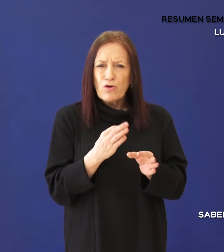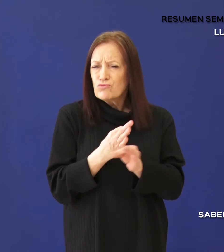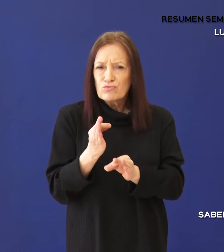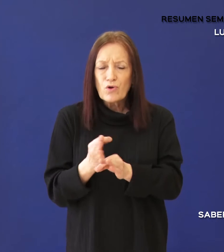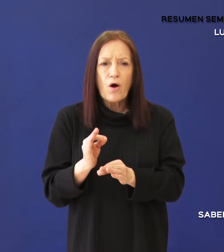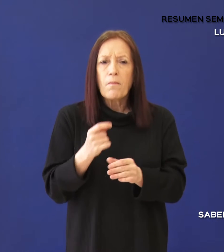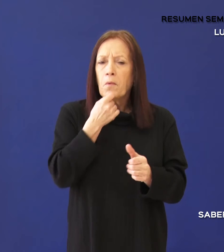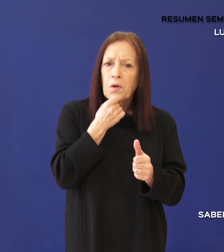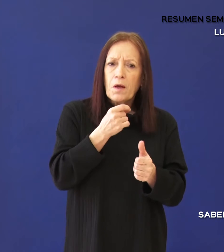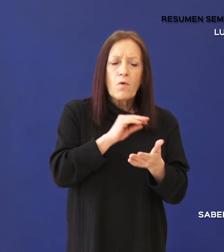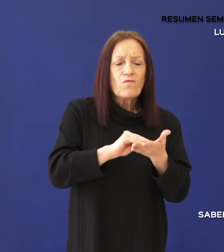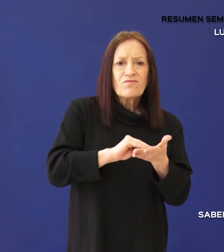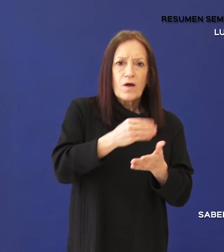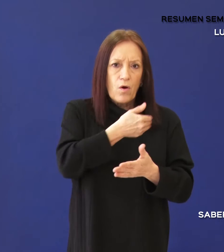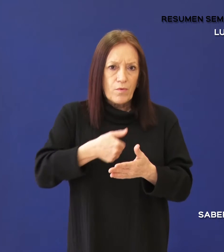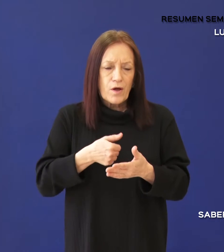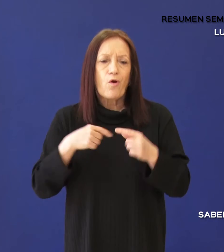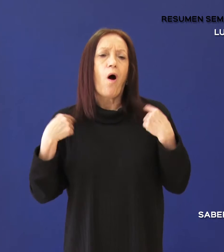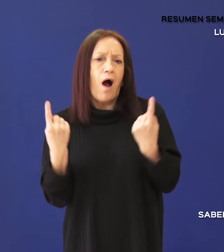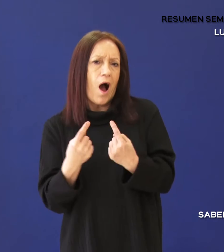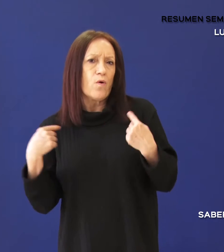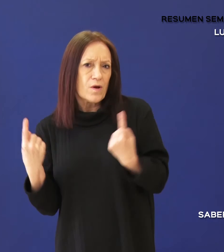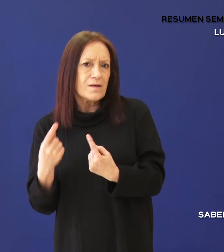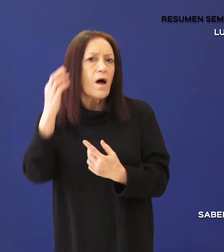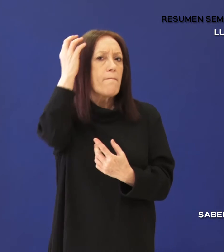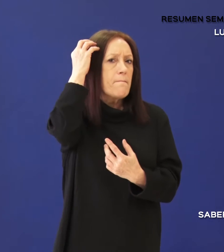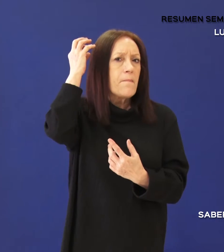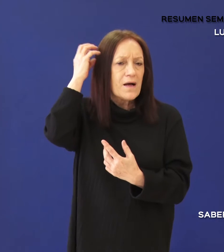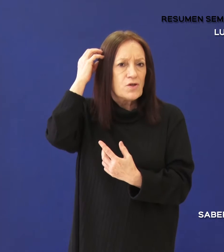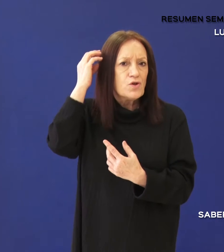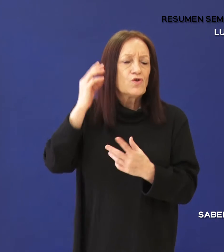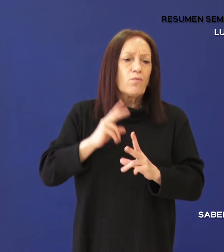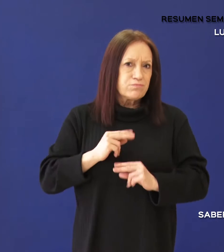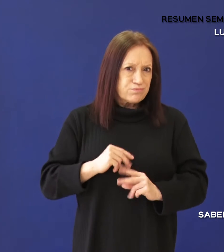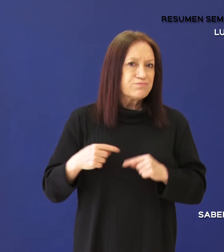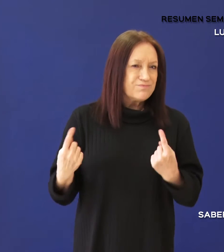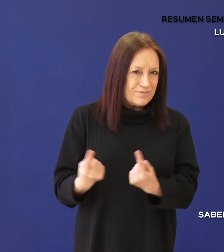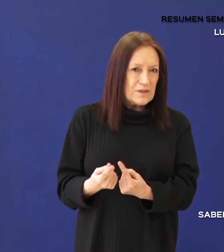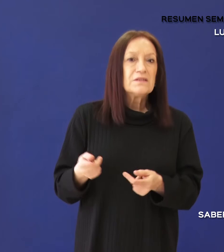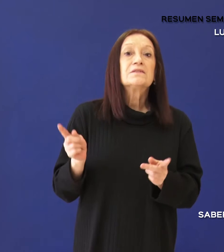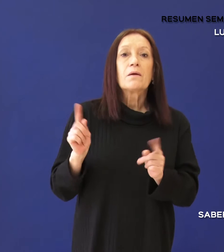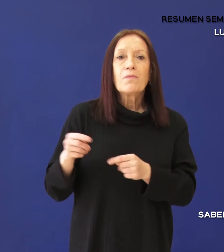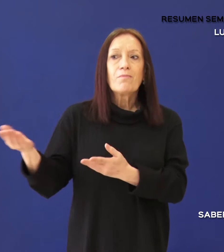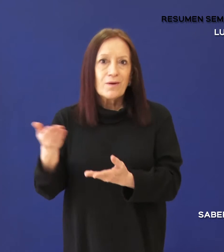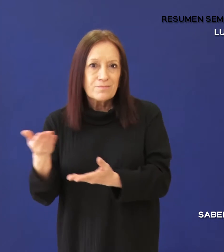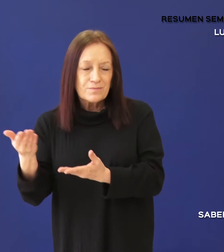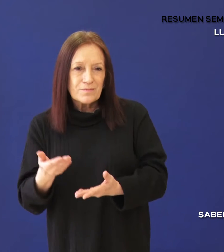Oficinas de Gobierno, Aulas, Sanitarios, Portería, Receptoría, Salas de